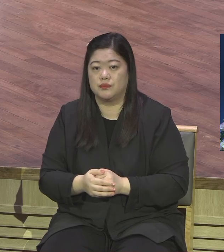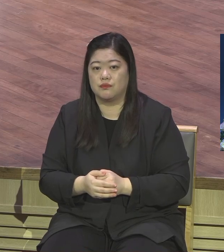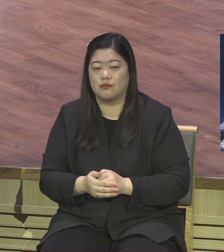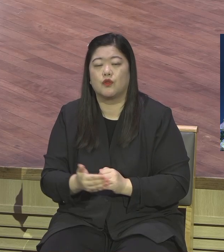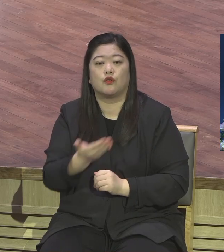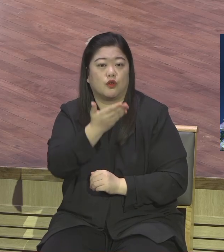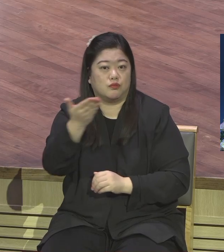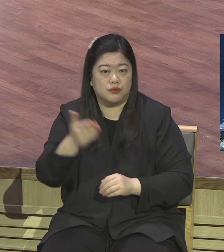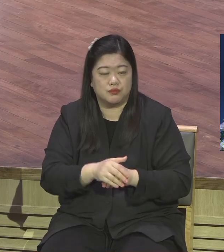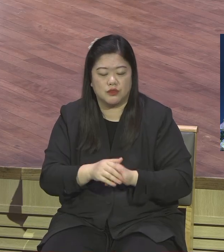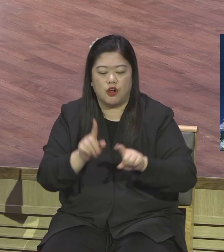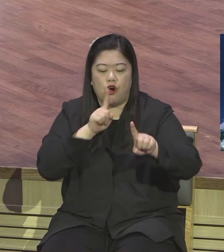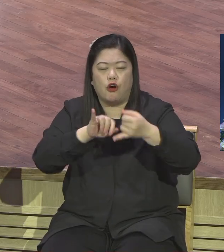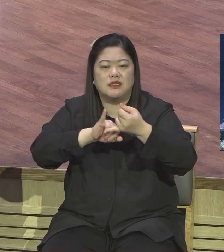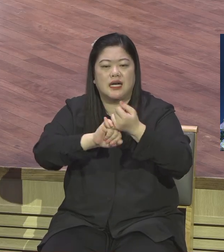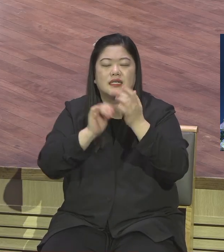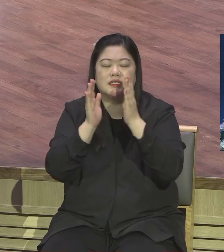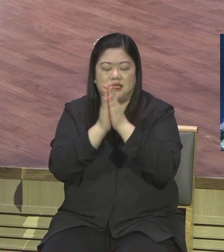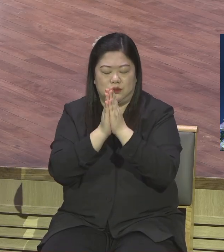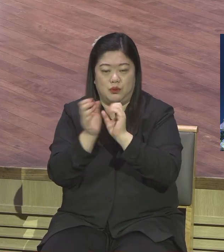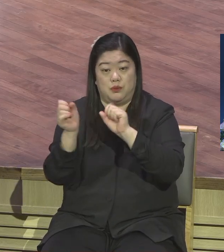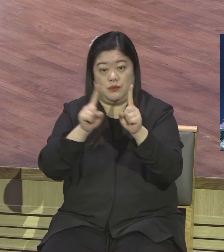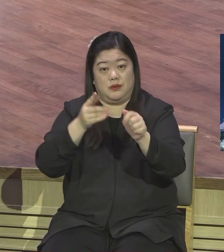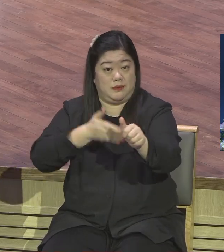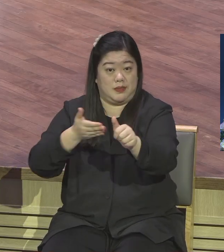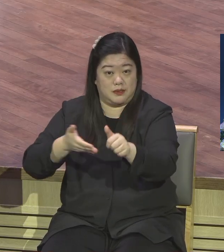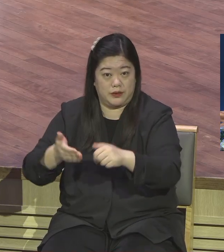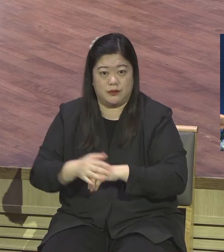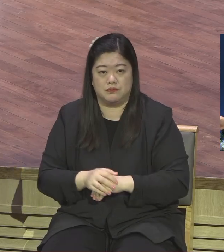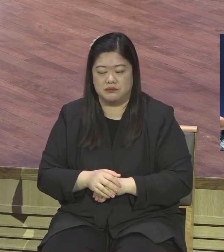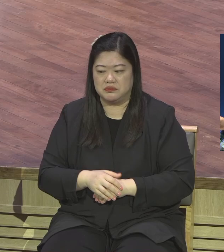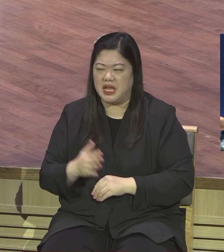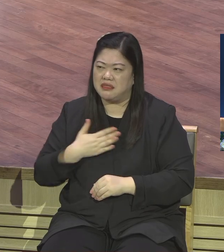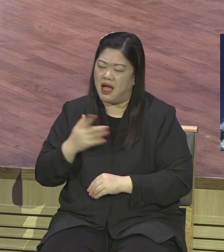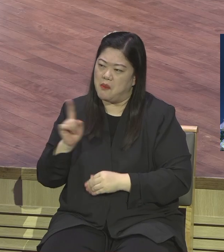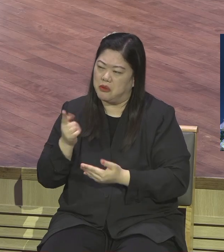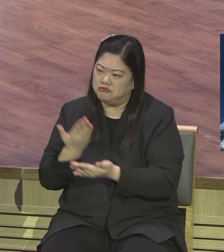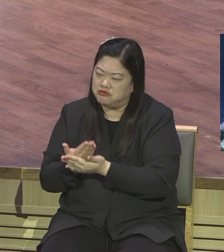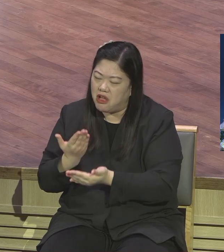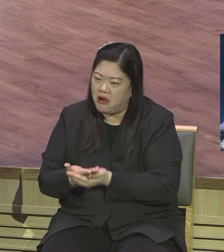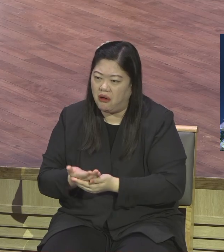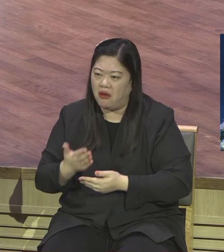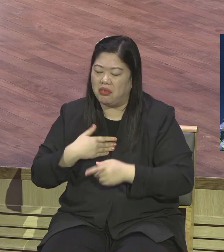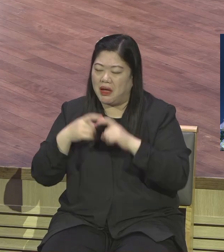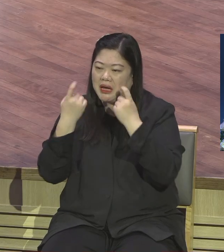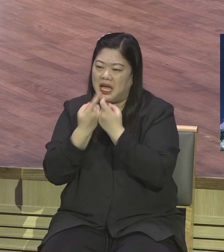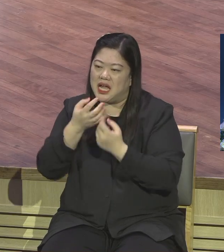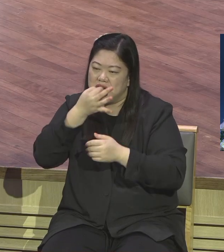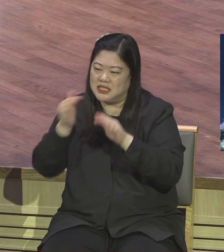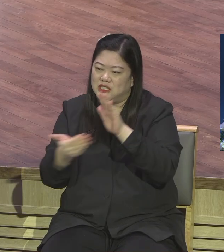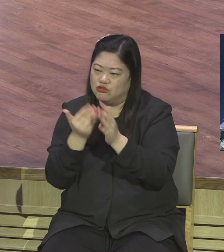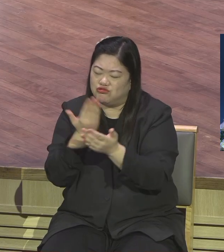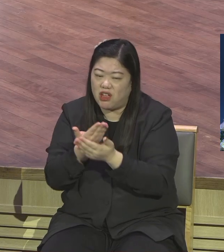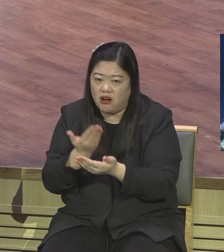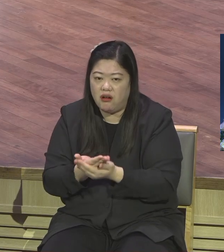내꺼 내꺼는 기도 아니에요 아시아도 종교에요 종교 언약 기도 하나님 237나라 살리는데